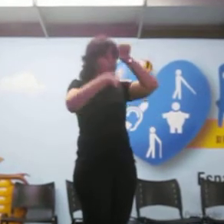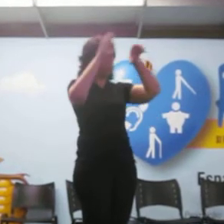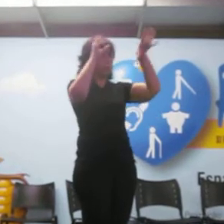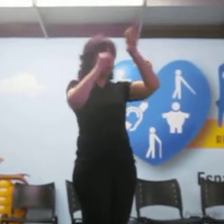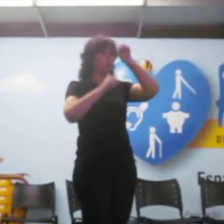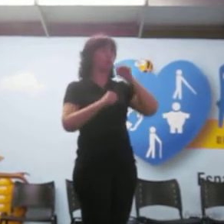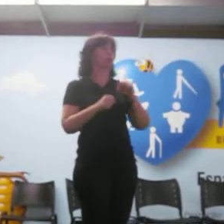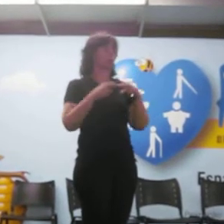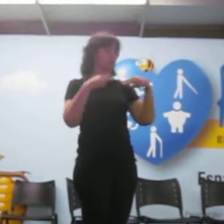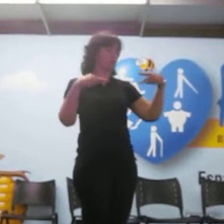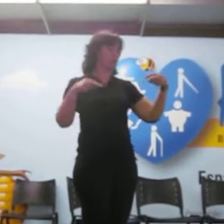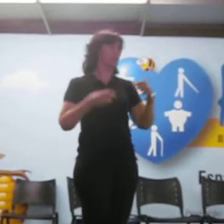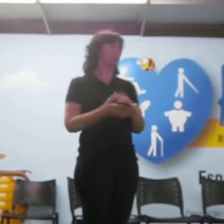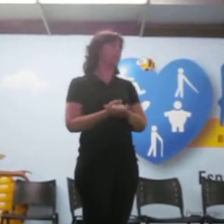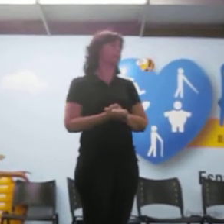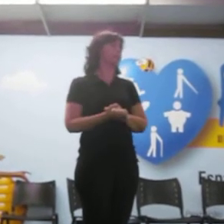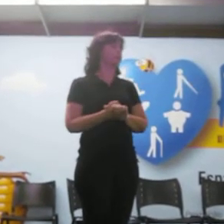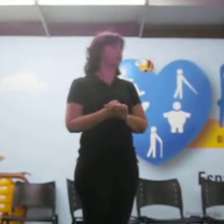etc